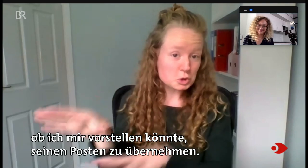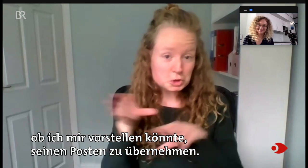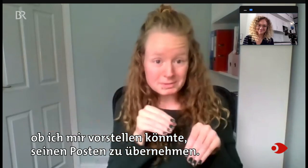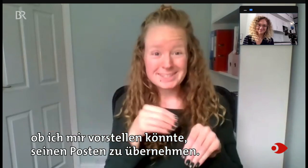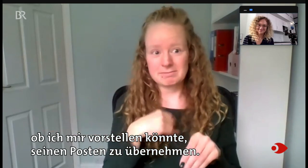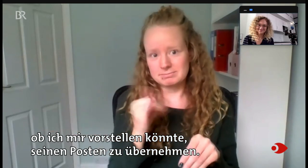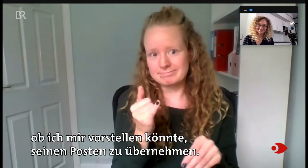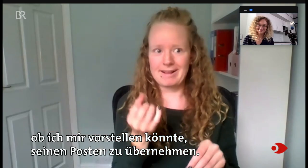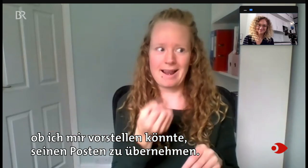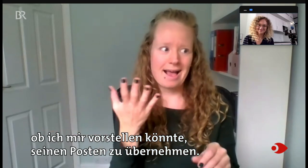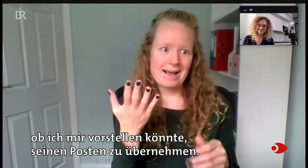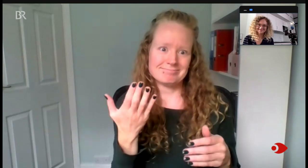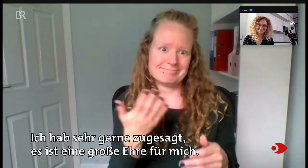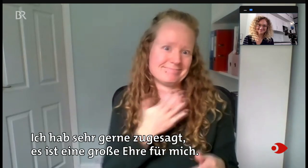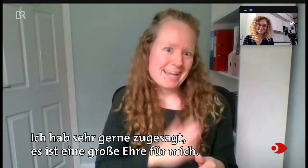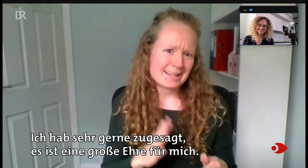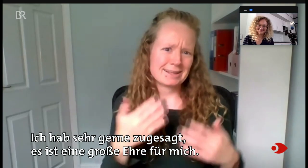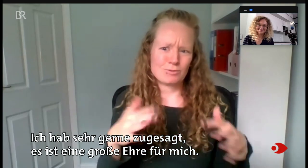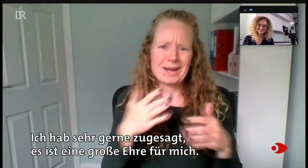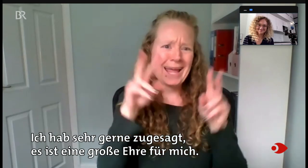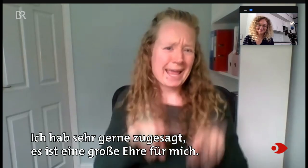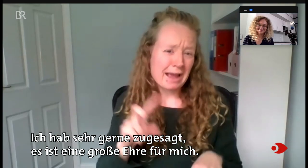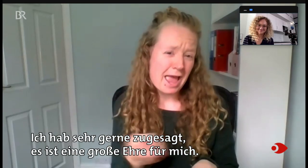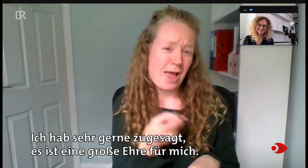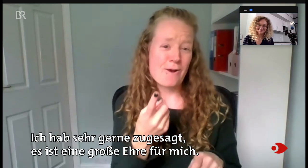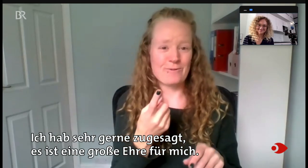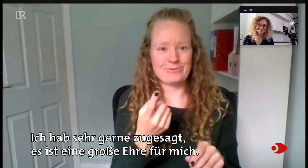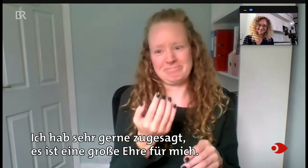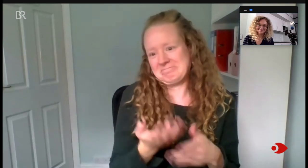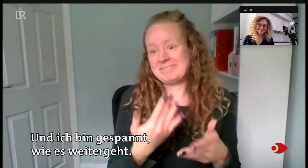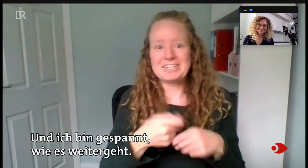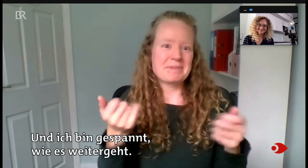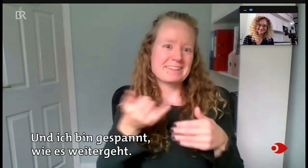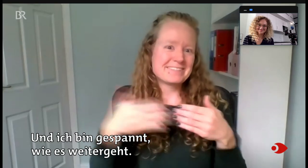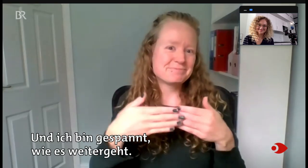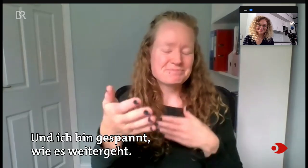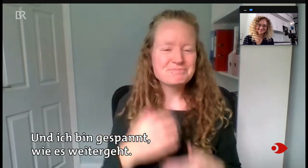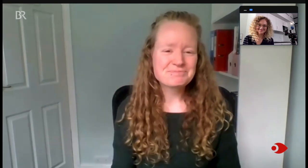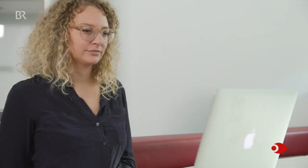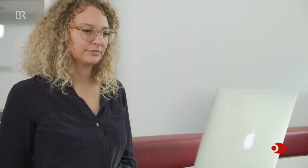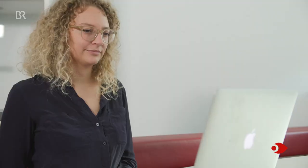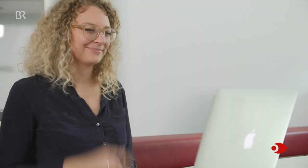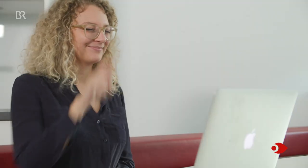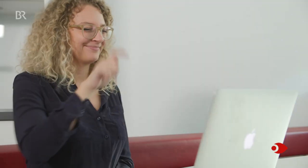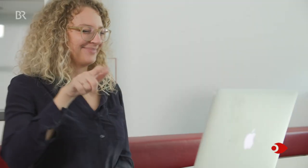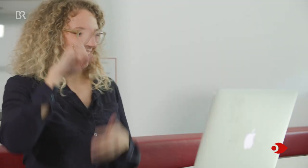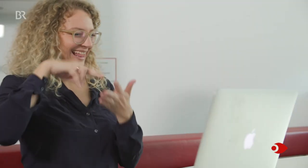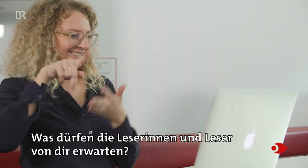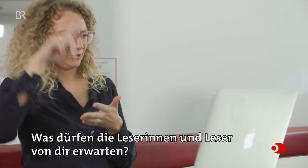seinen Posten zu übernehmen. Ich habe sehr gerne zugesagt. Es ist eine große Ehre für mich und ich bin gespannt, wie es weitergeht. Was